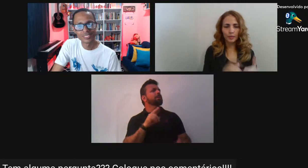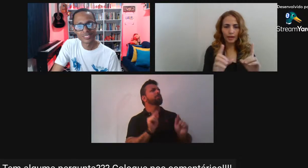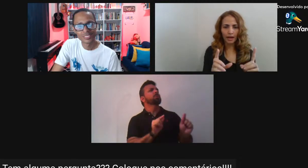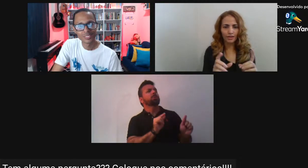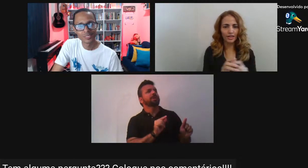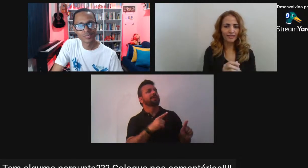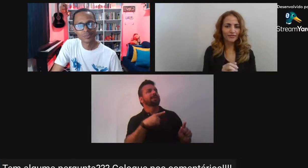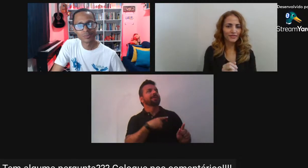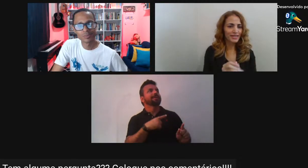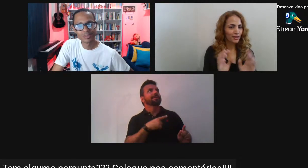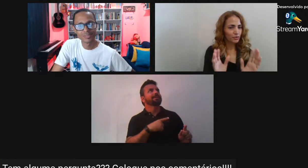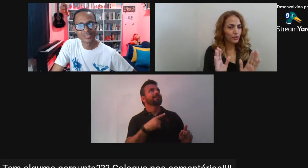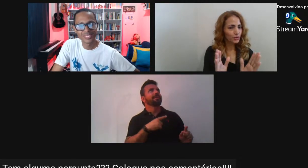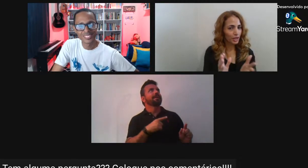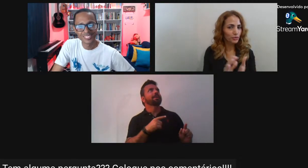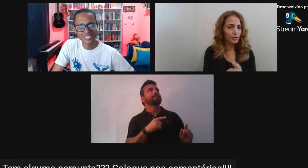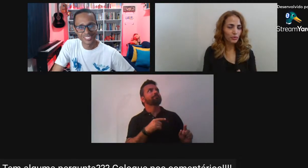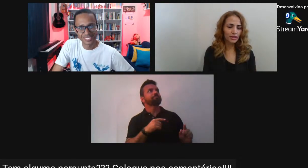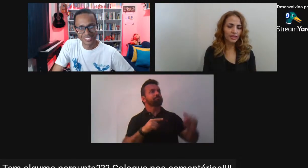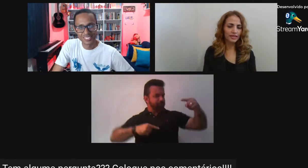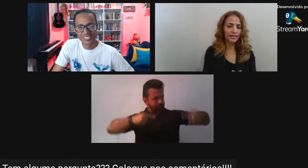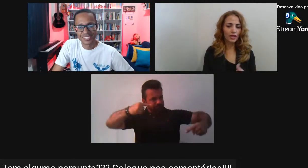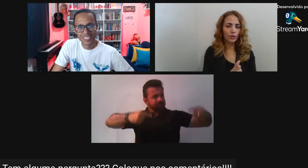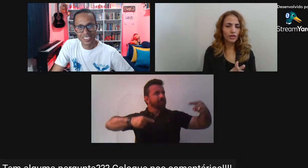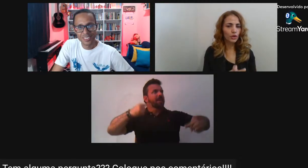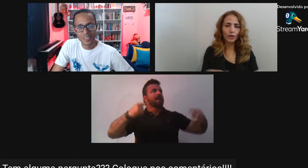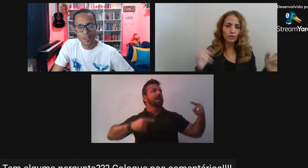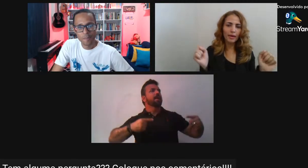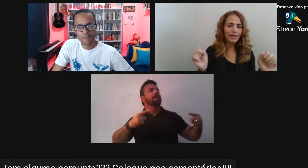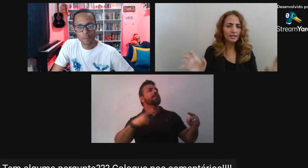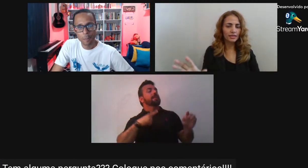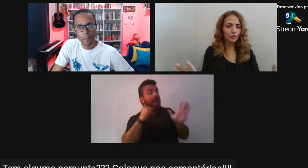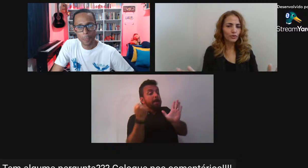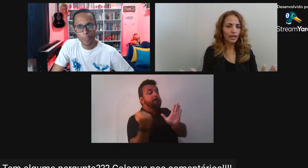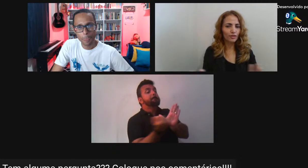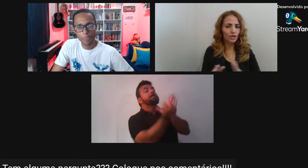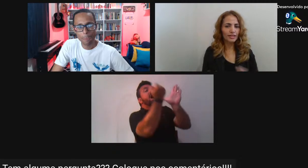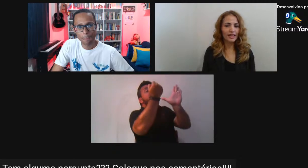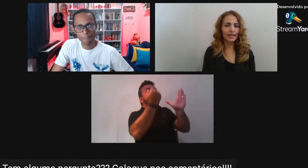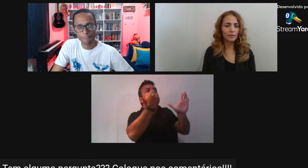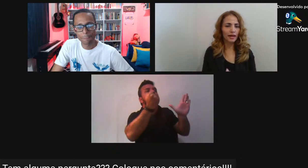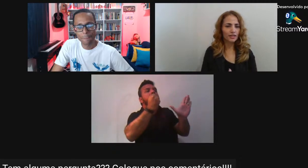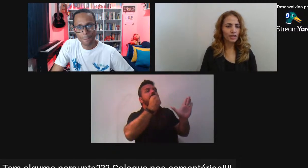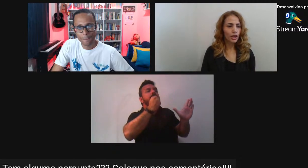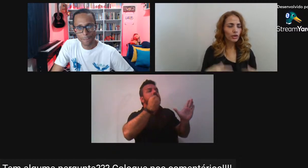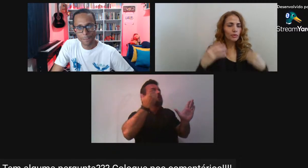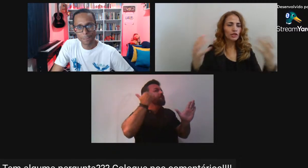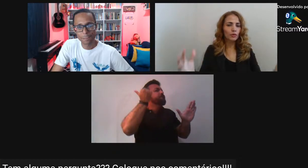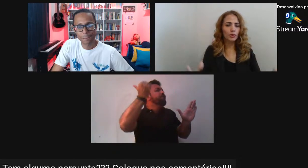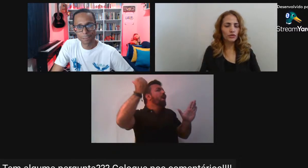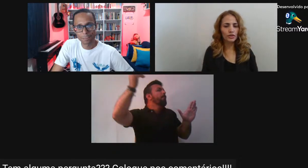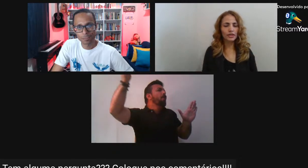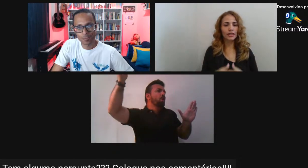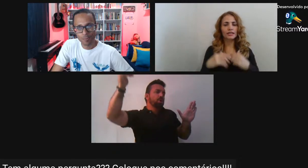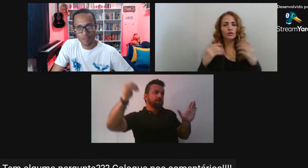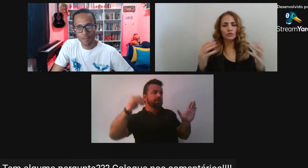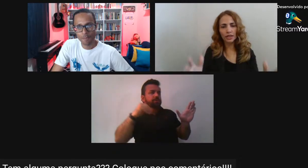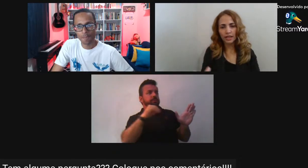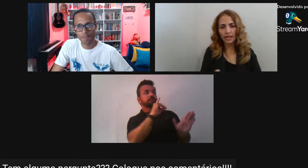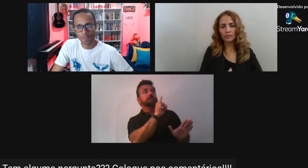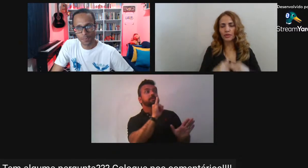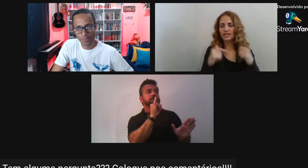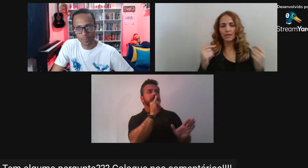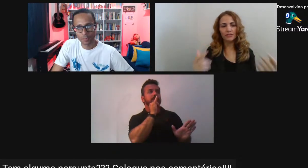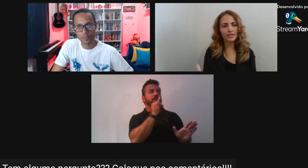A imagem Fazendo muito Tendo muito poder Então eu acho que Quanto mais se puder Utilizar a imagem Quanto mais as populações negras A